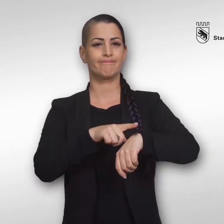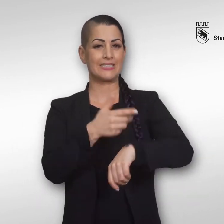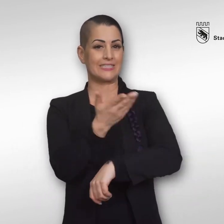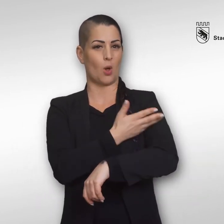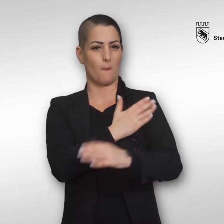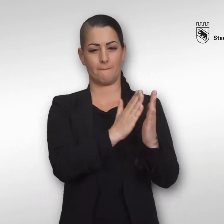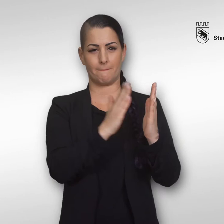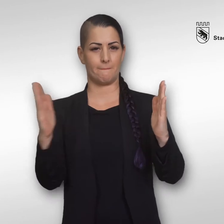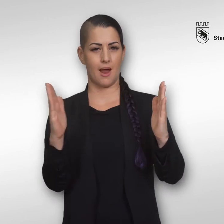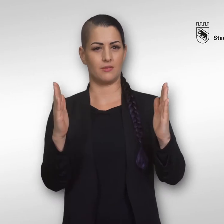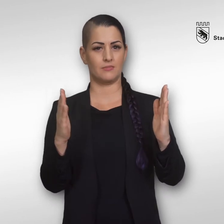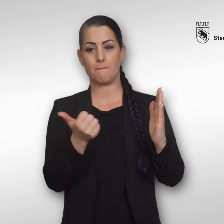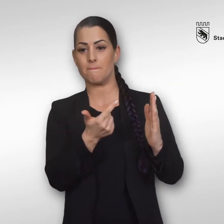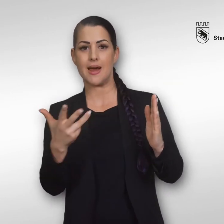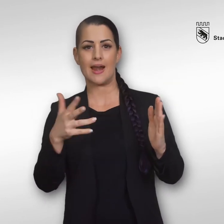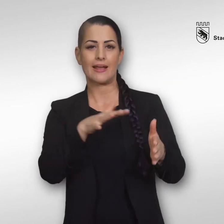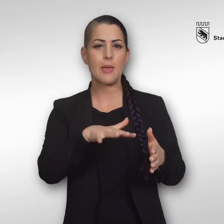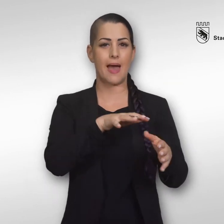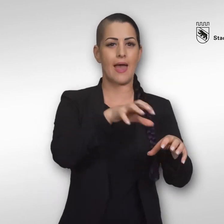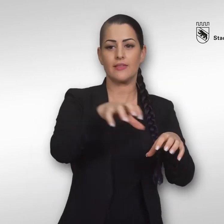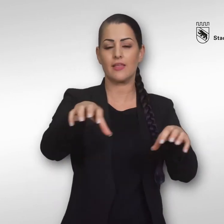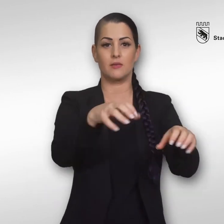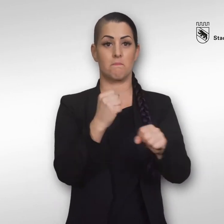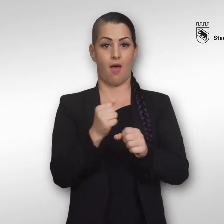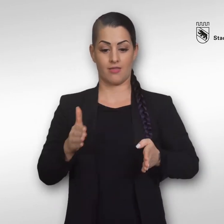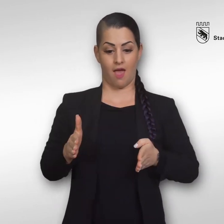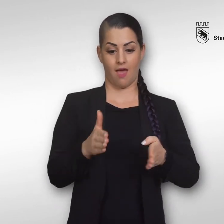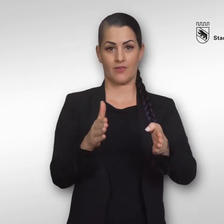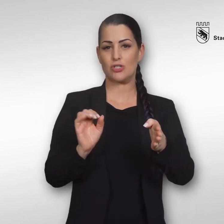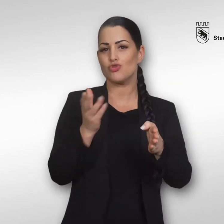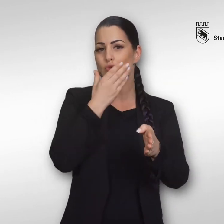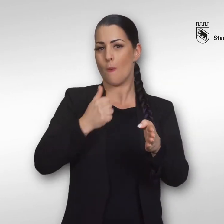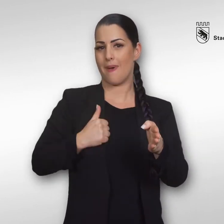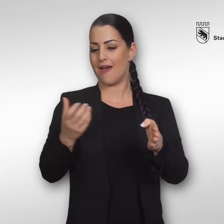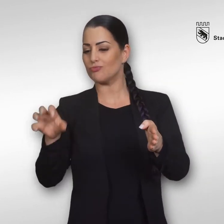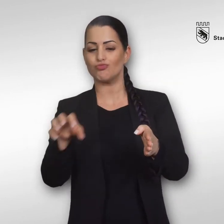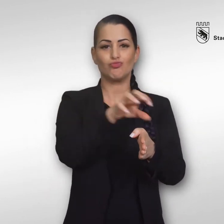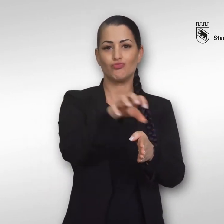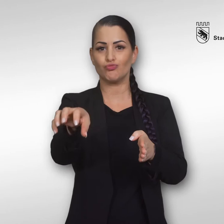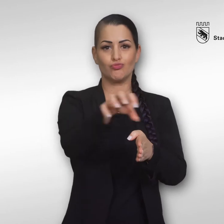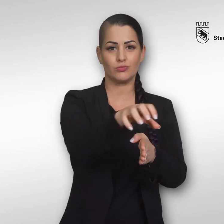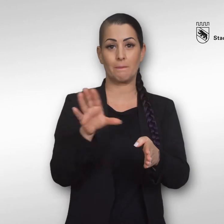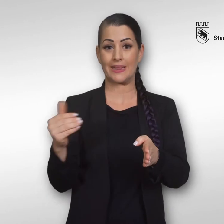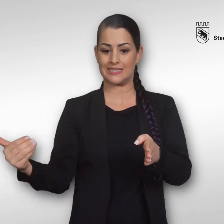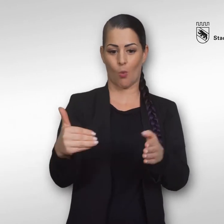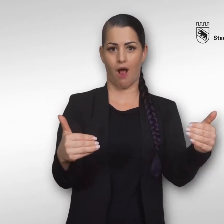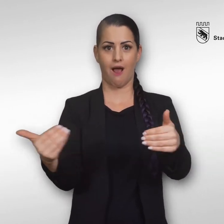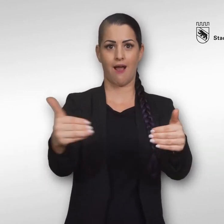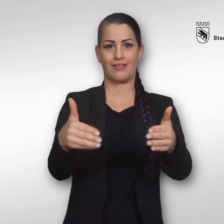Entlang der Are locken im Sommer in mehreren Gemeinden Schmuckebäder mit direktem Zugang zur Are oder bieten in